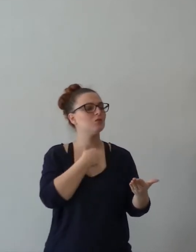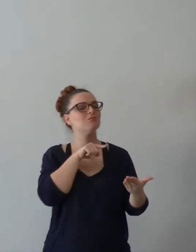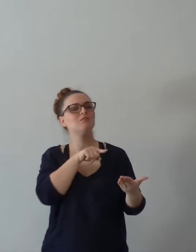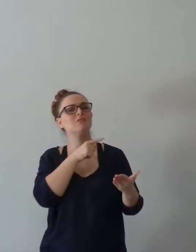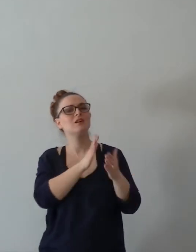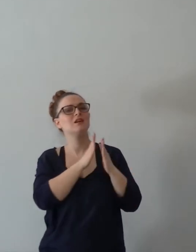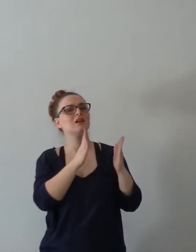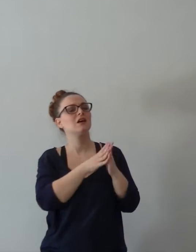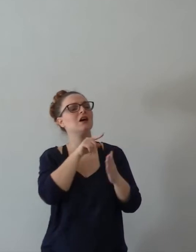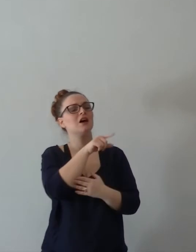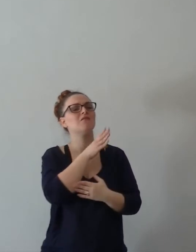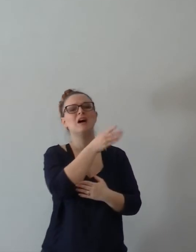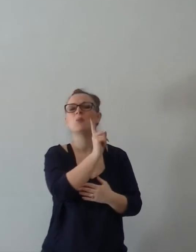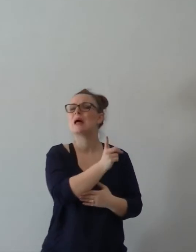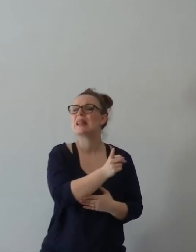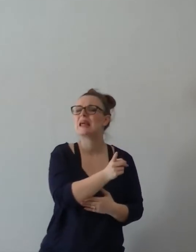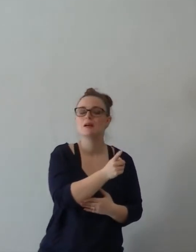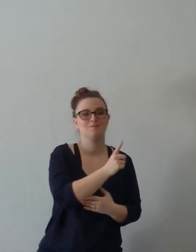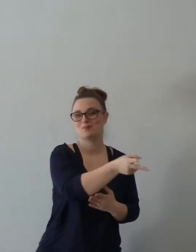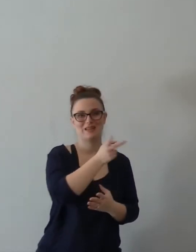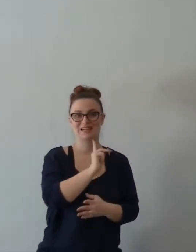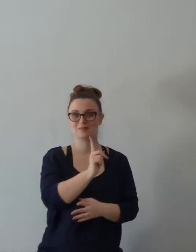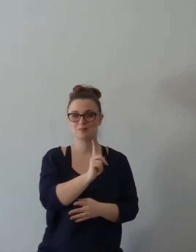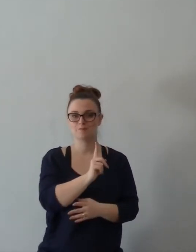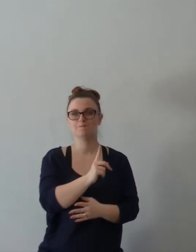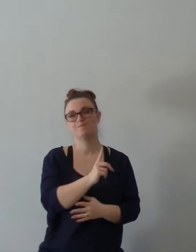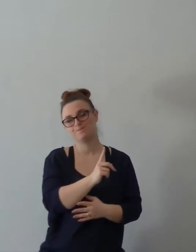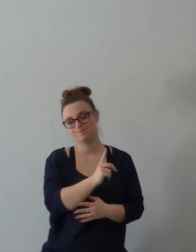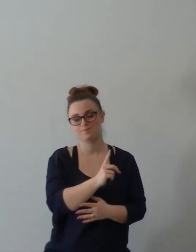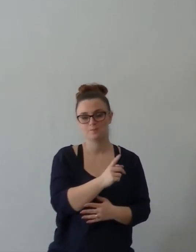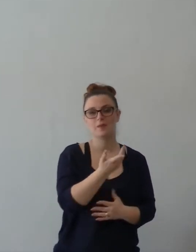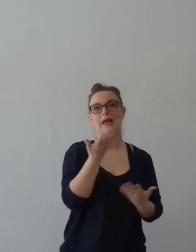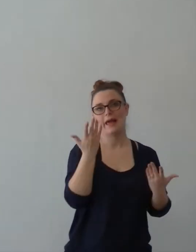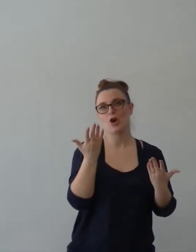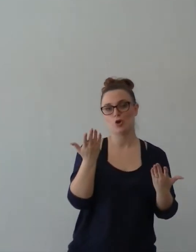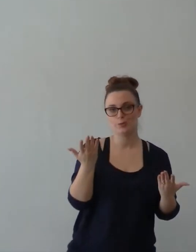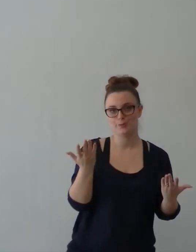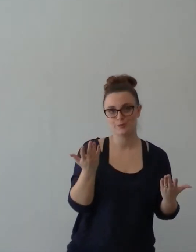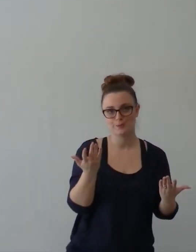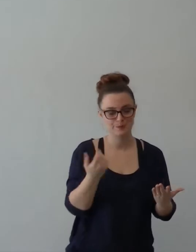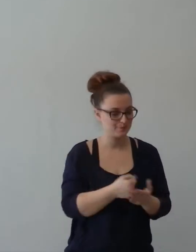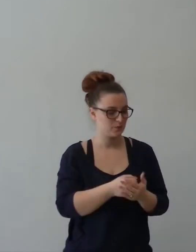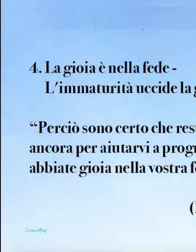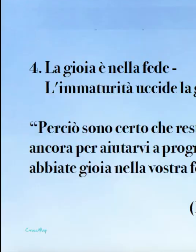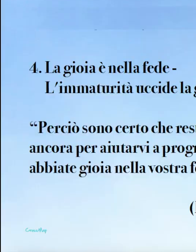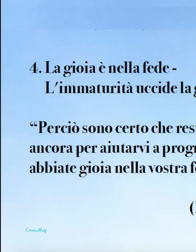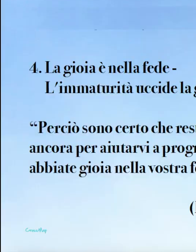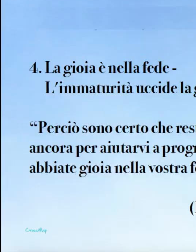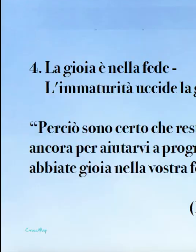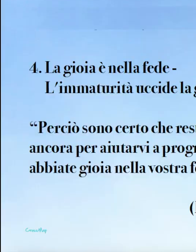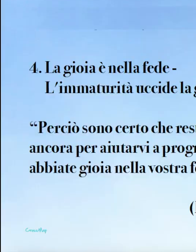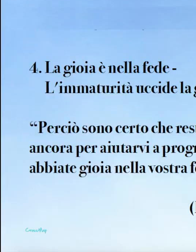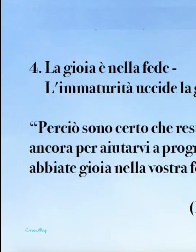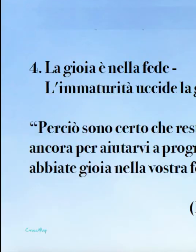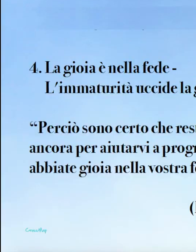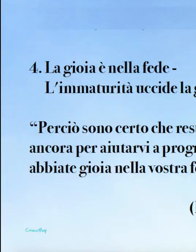mi ha risposto. Quarto motivo della fede, della gioia. La gioia